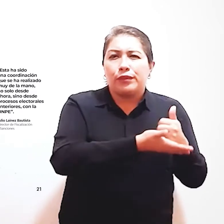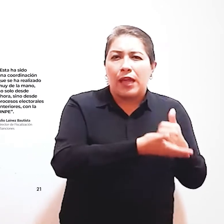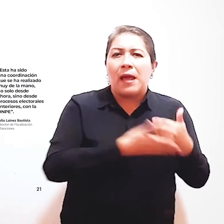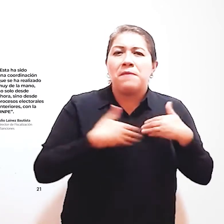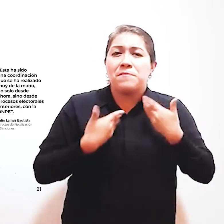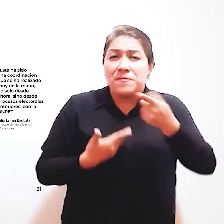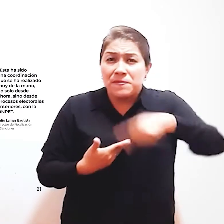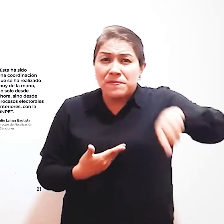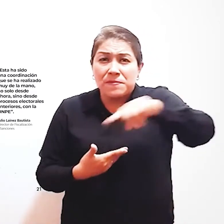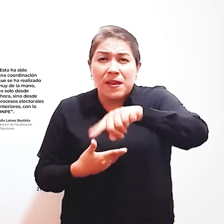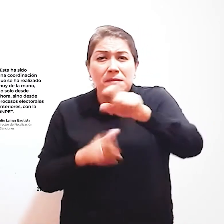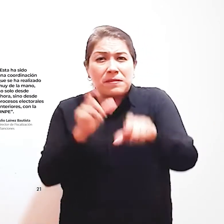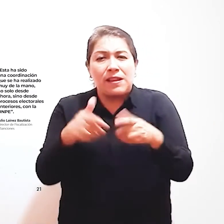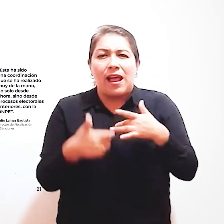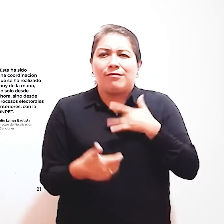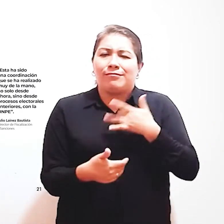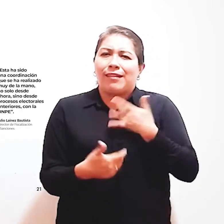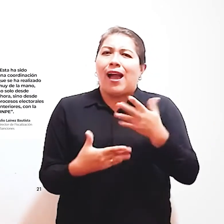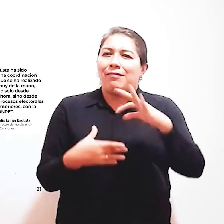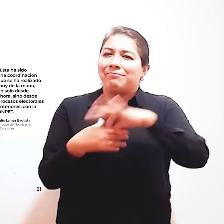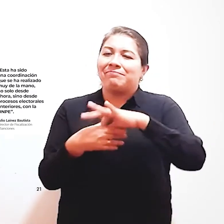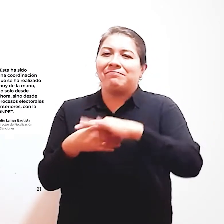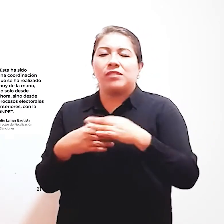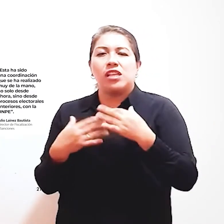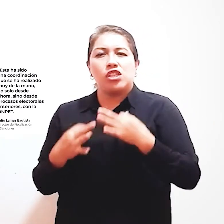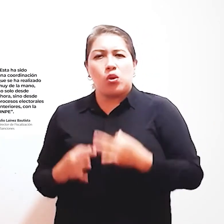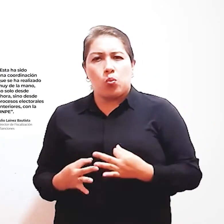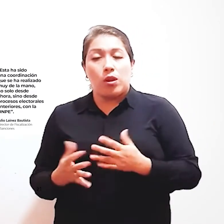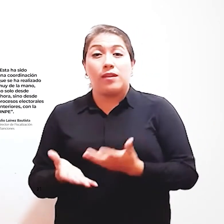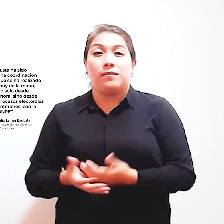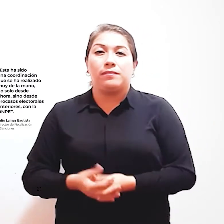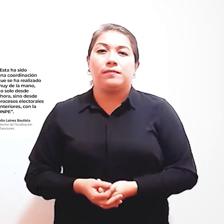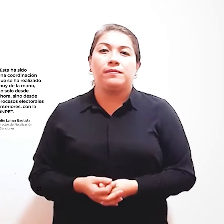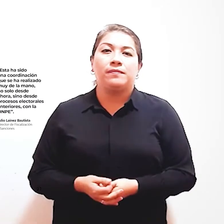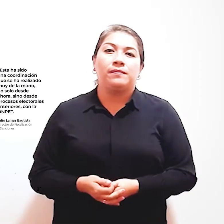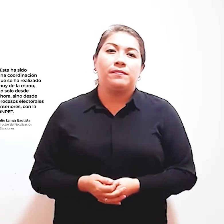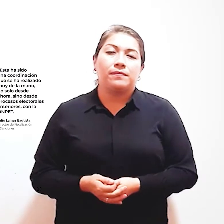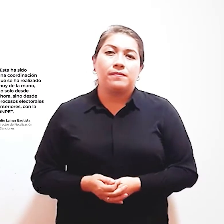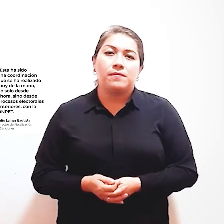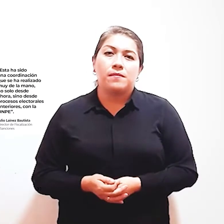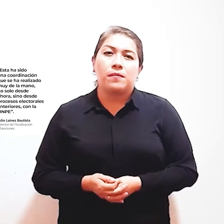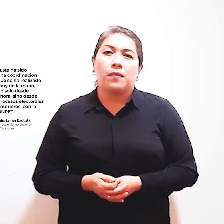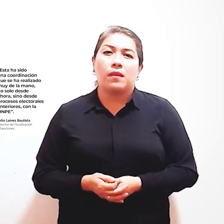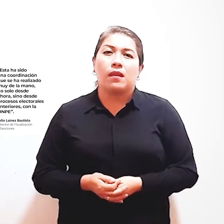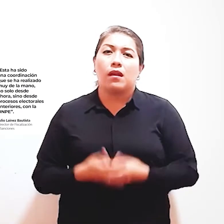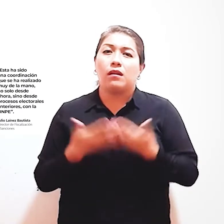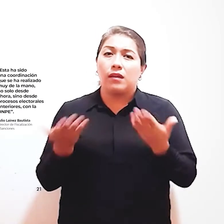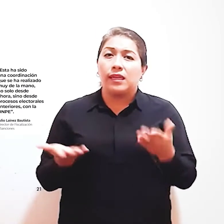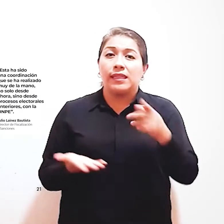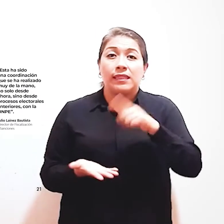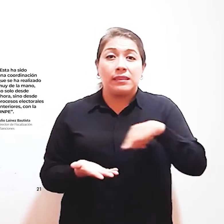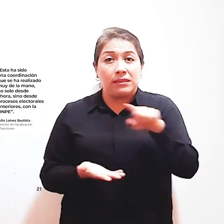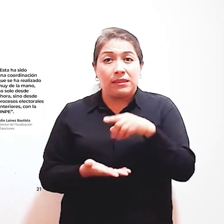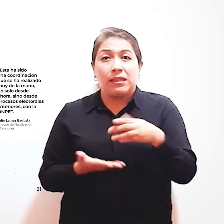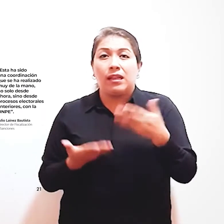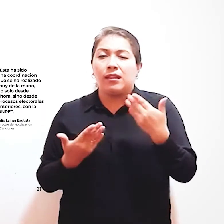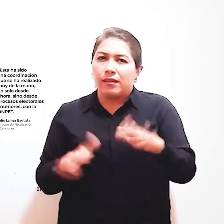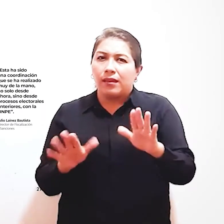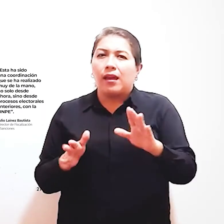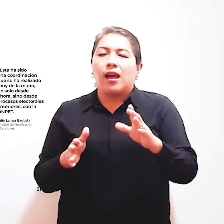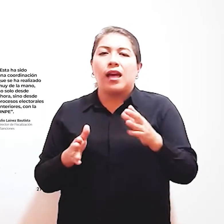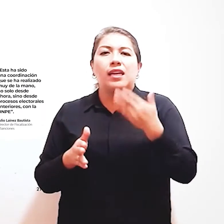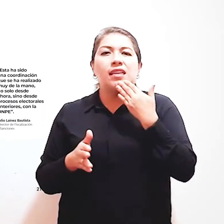Puedan ejercer Su voto Con total accesibilidad Y elegir A sus nuevas autoridades Esta ha sido Una